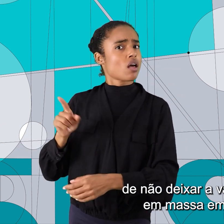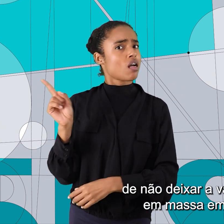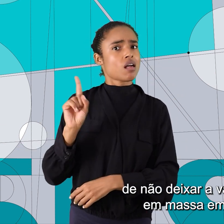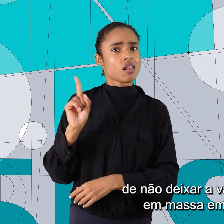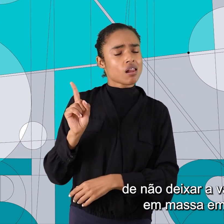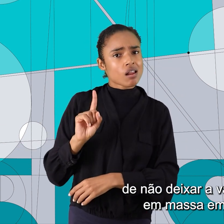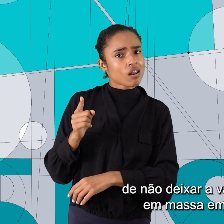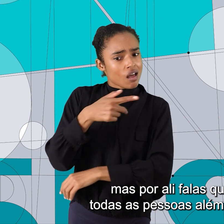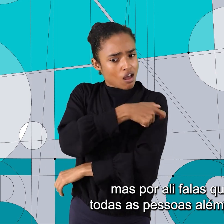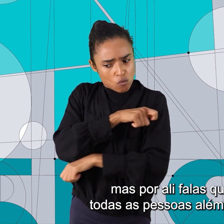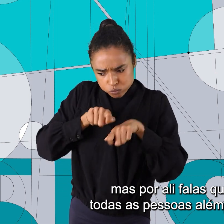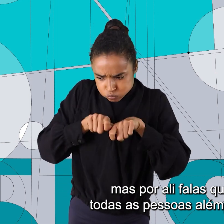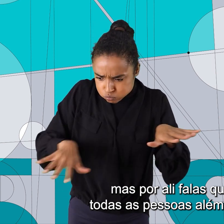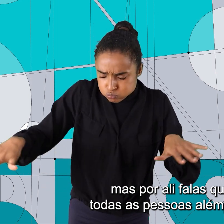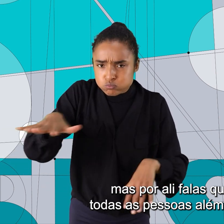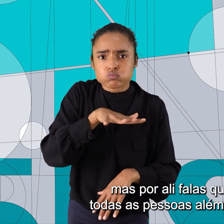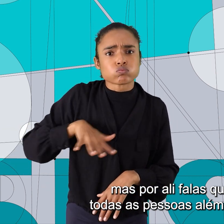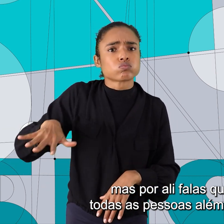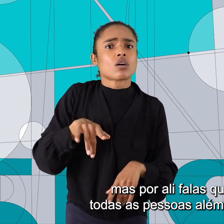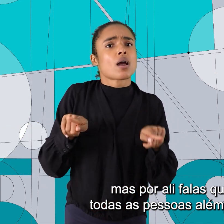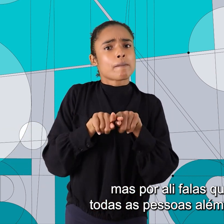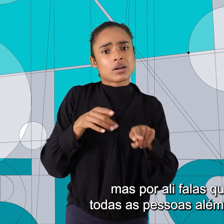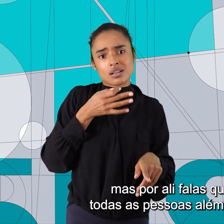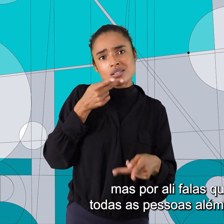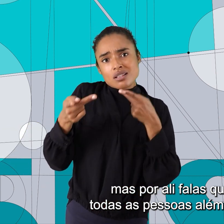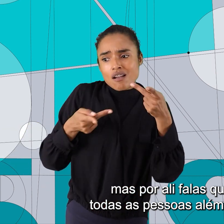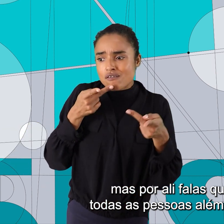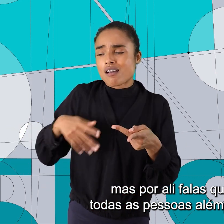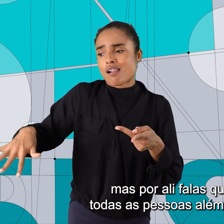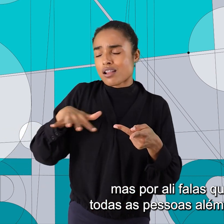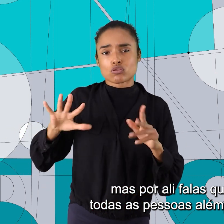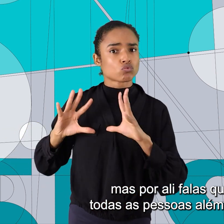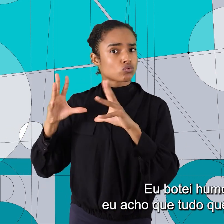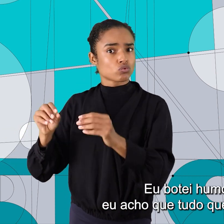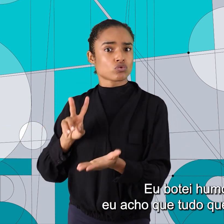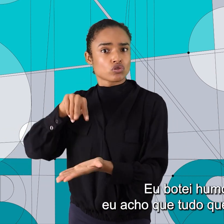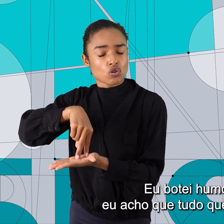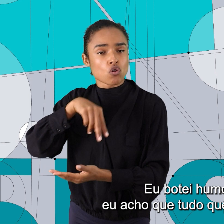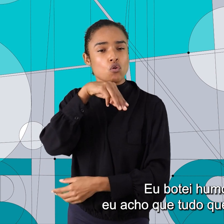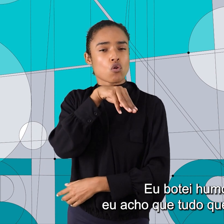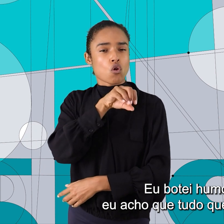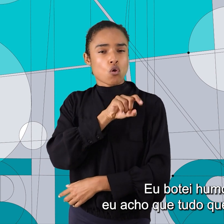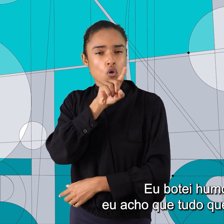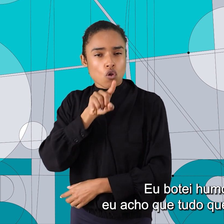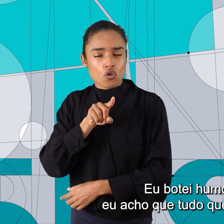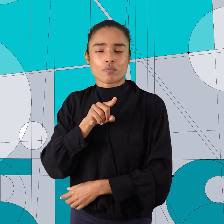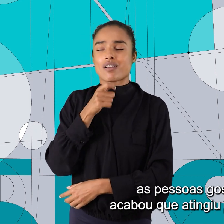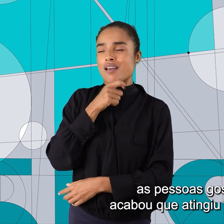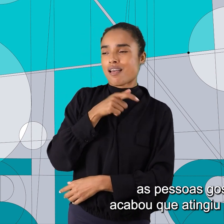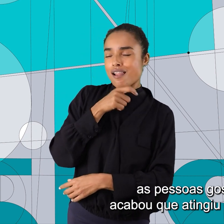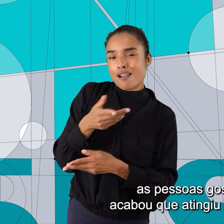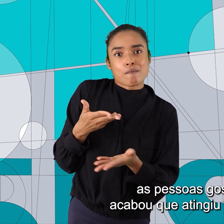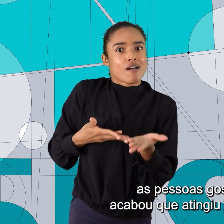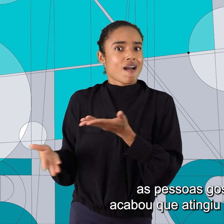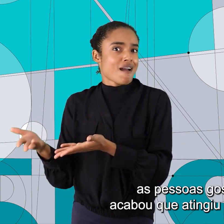deixar a vacinação em massa em foco, mas pôr ali falas que atendam todas as pessoas além aqui da Maré. Eu botei humor ali, eu acho que tudo que tem humor as